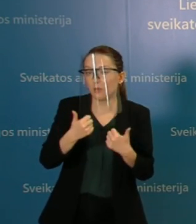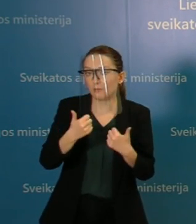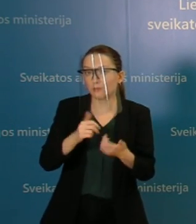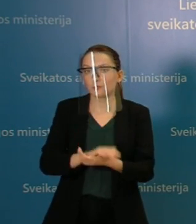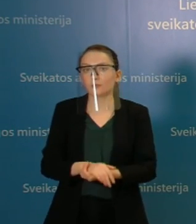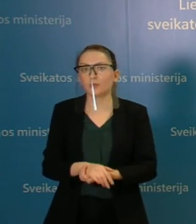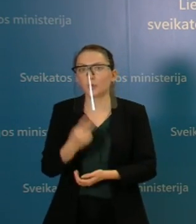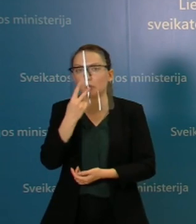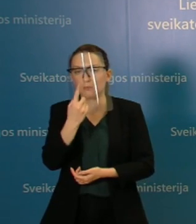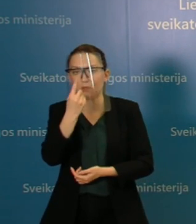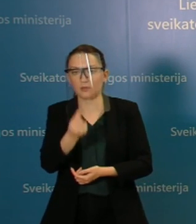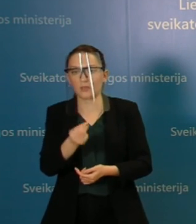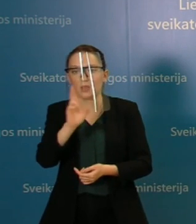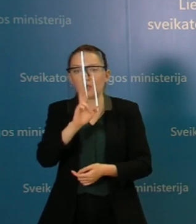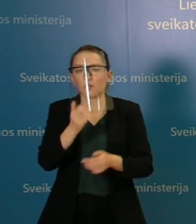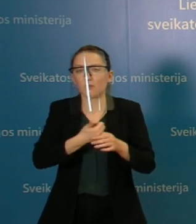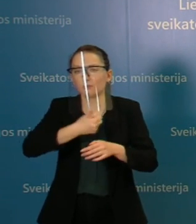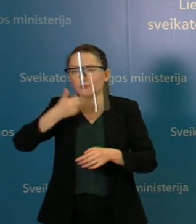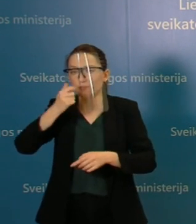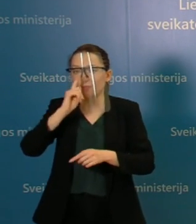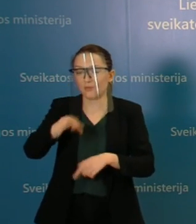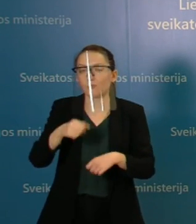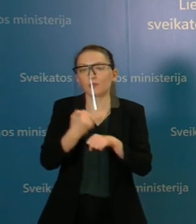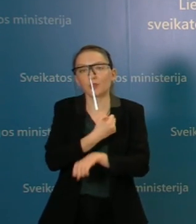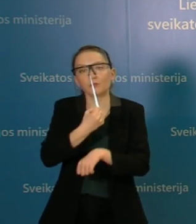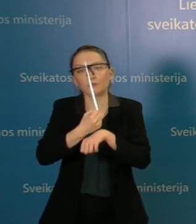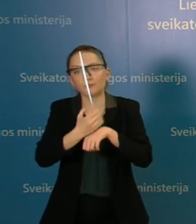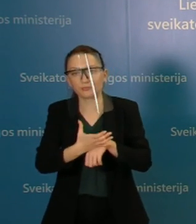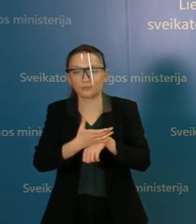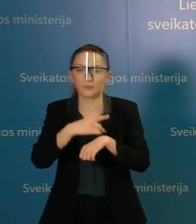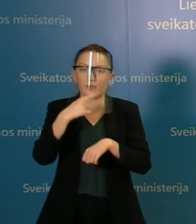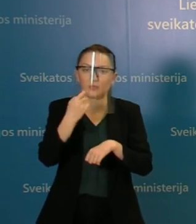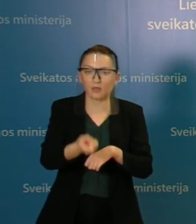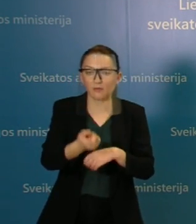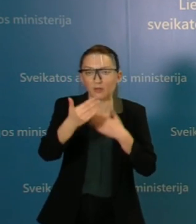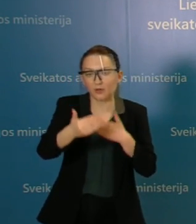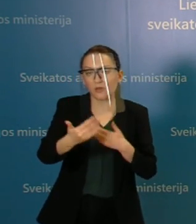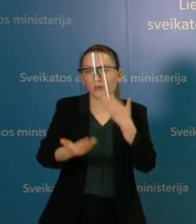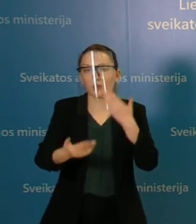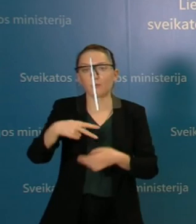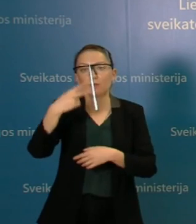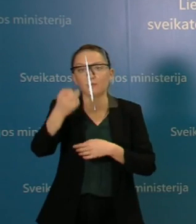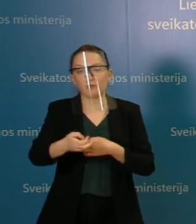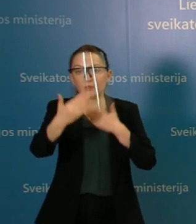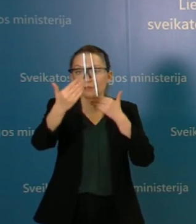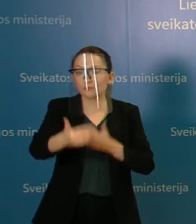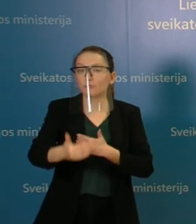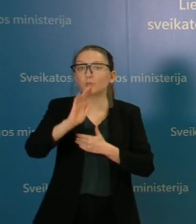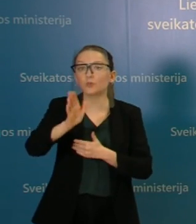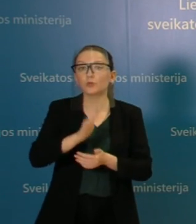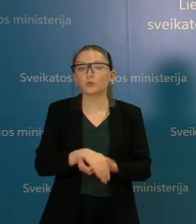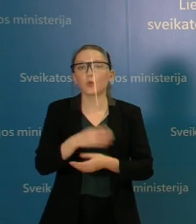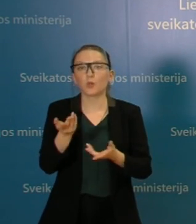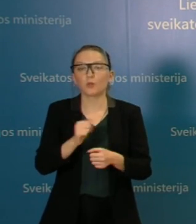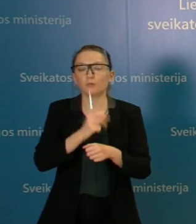jos tikrai per dieną rezultatą neduoda. Užtrunka bent savaitę, o dažniausio atveju net ir dvi savaitės,